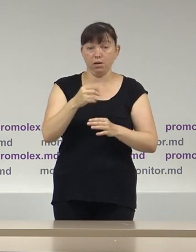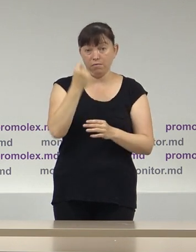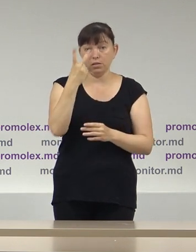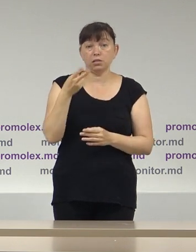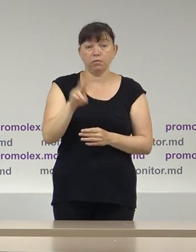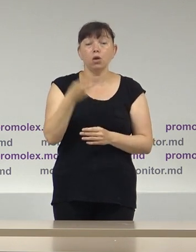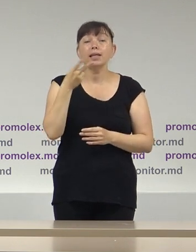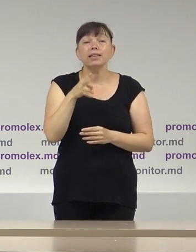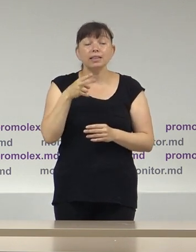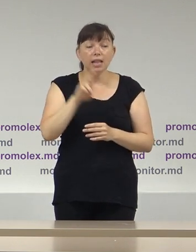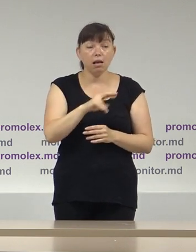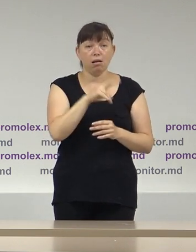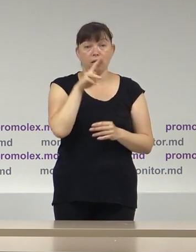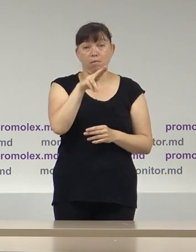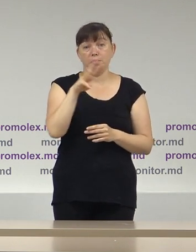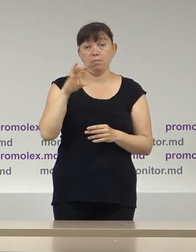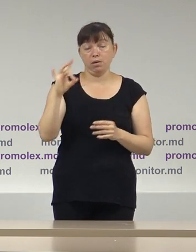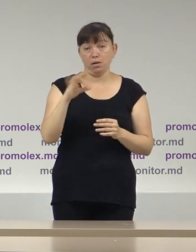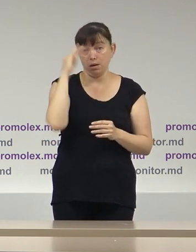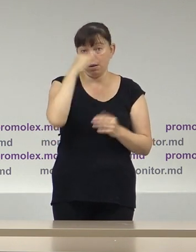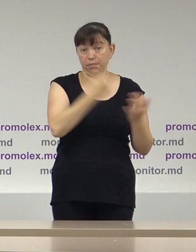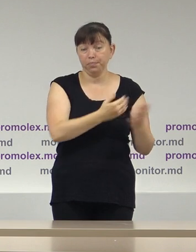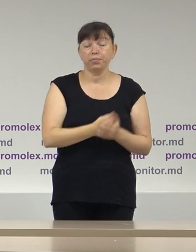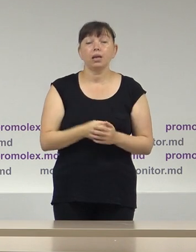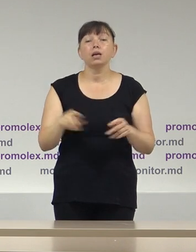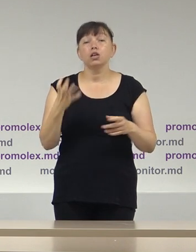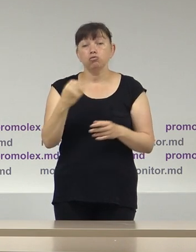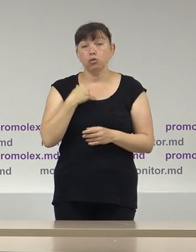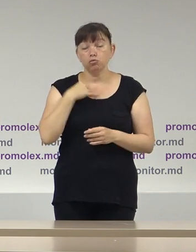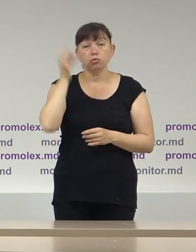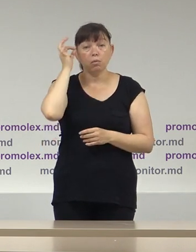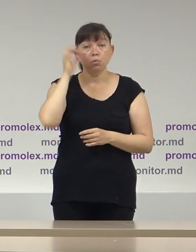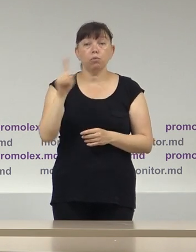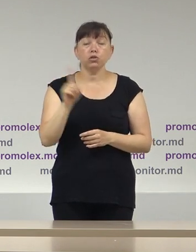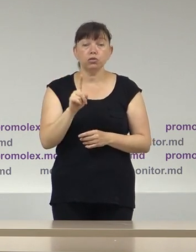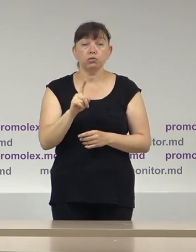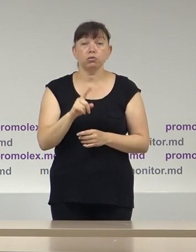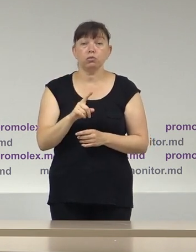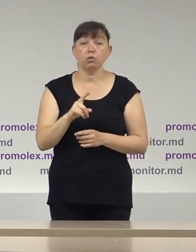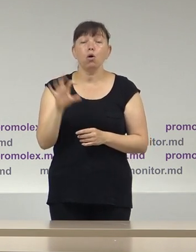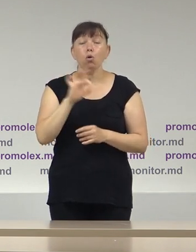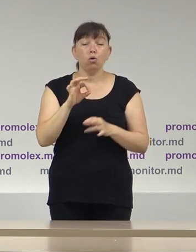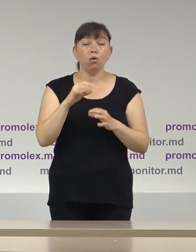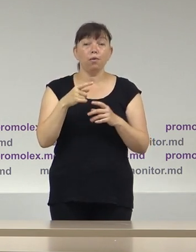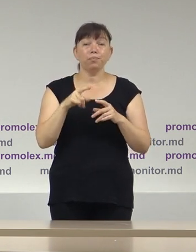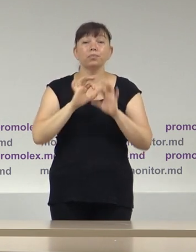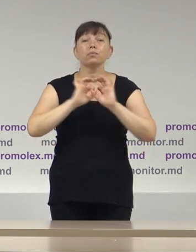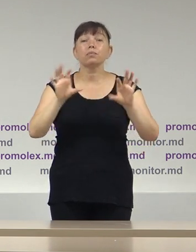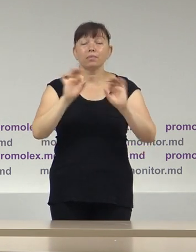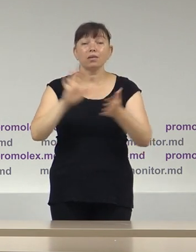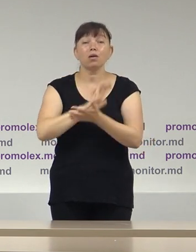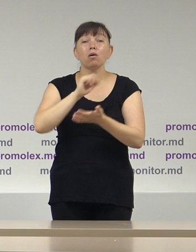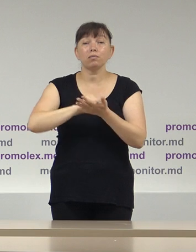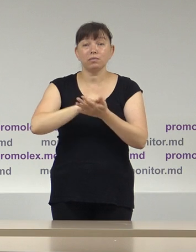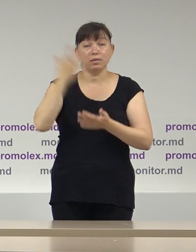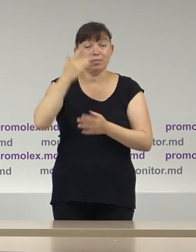alegătorii din regiunea transnistreană. În context, voi aminti și cele comunicate într-o conferință